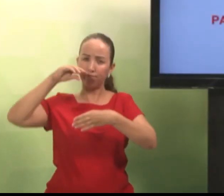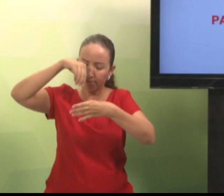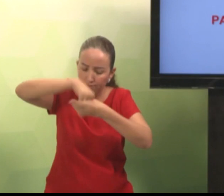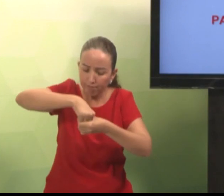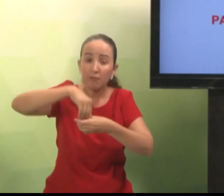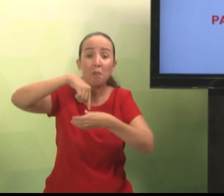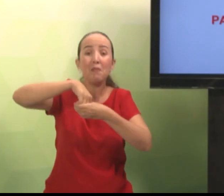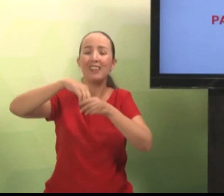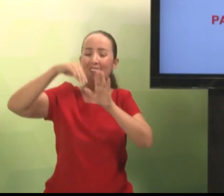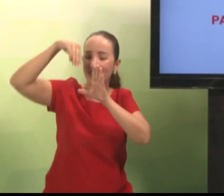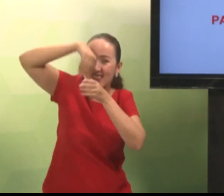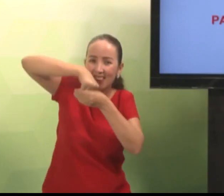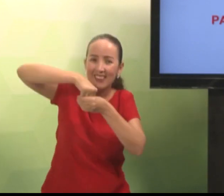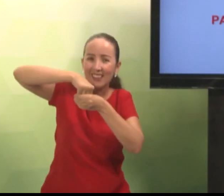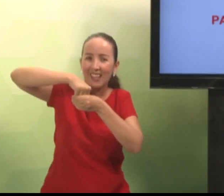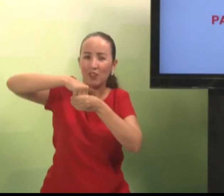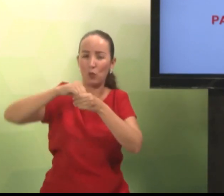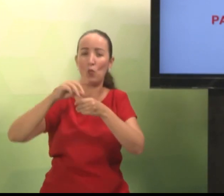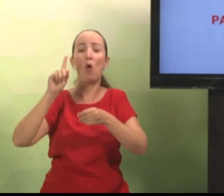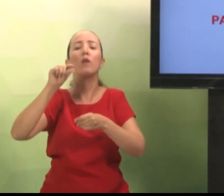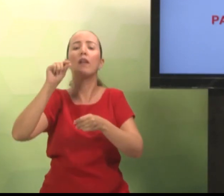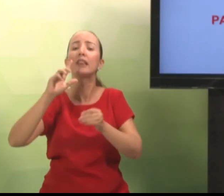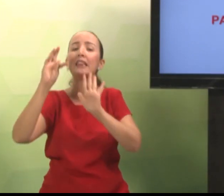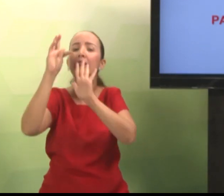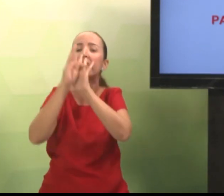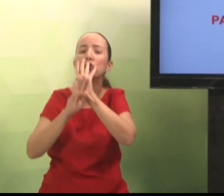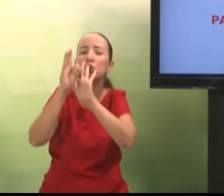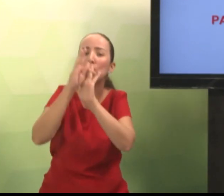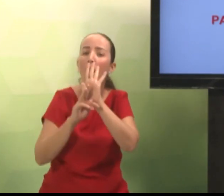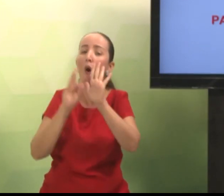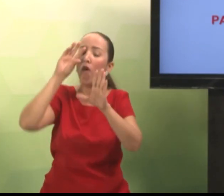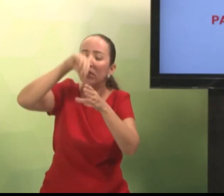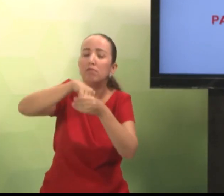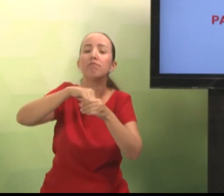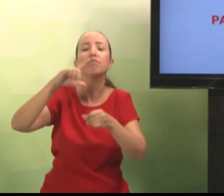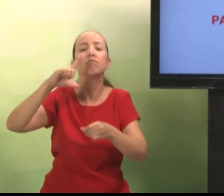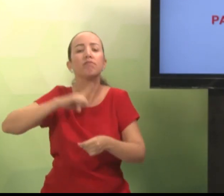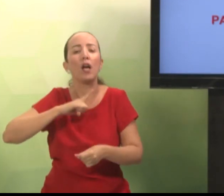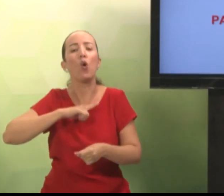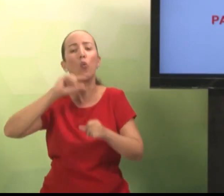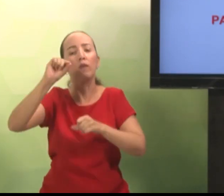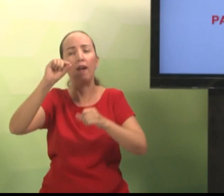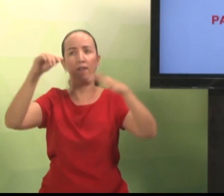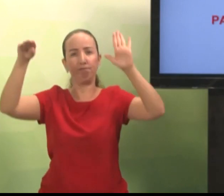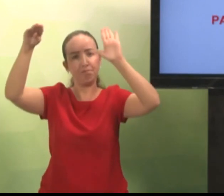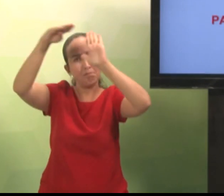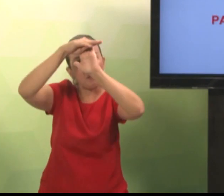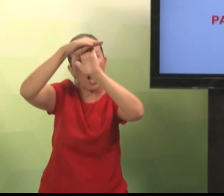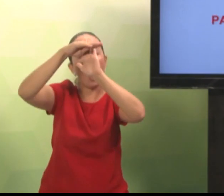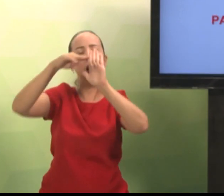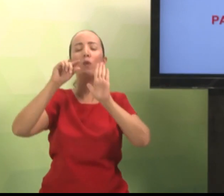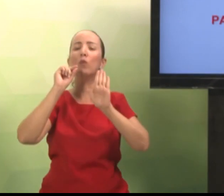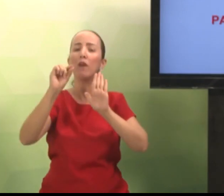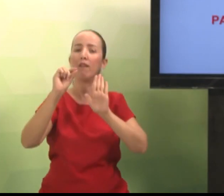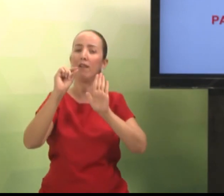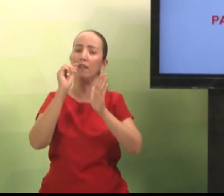Então, na parte interna, você vai desenvolver o seu texto com alguns elementos.